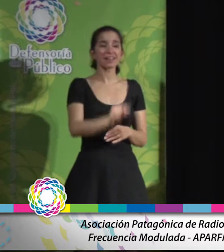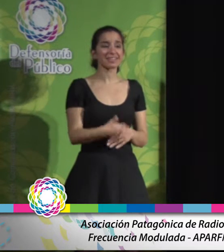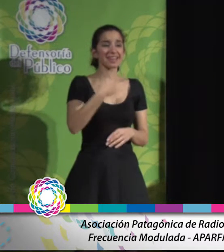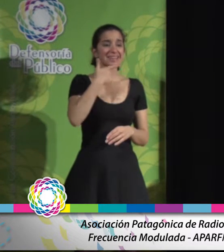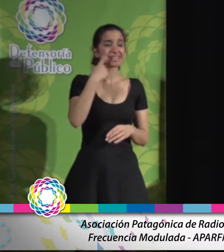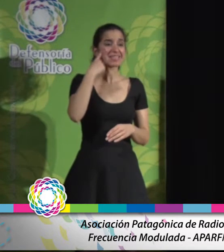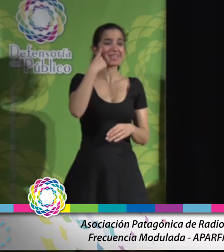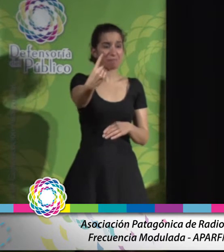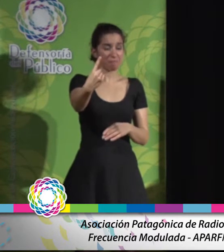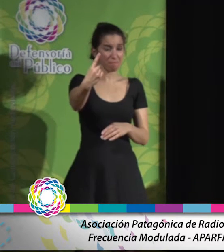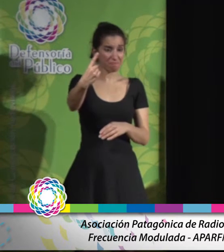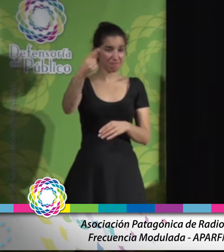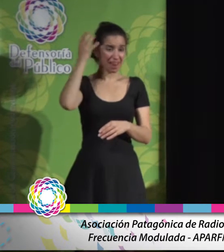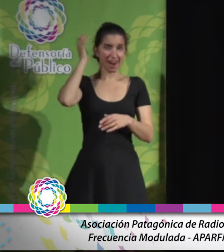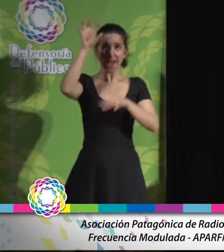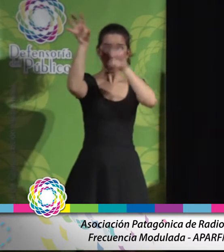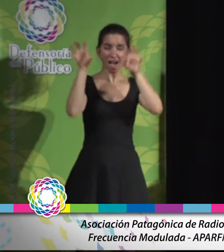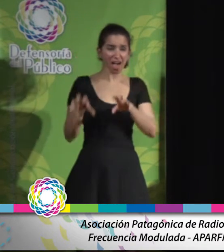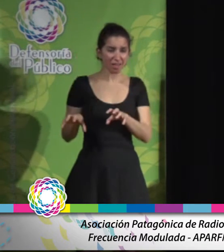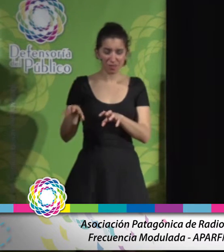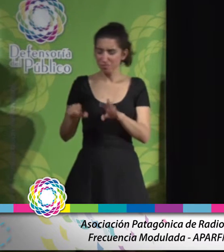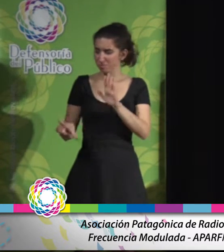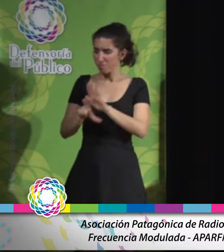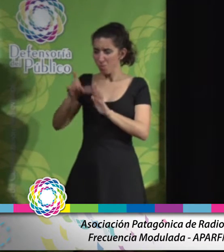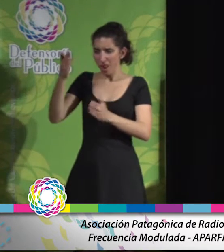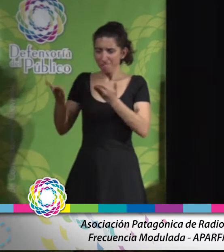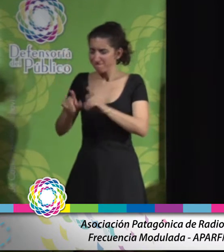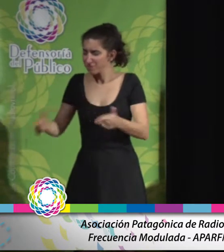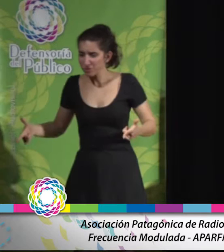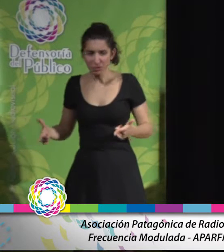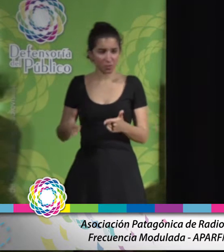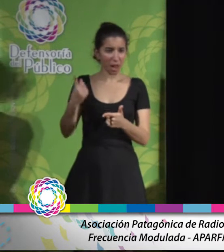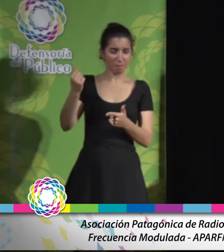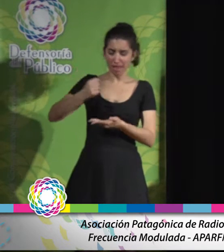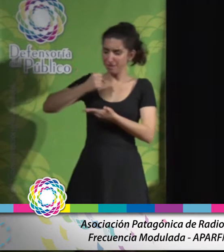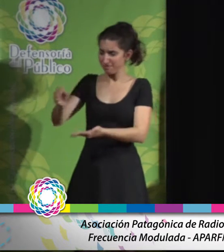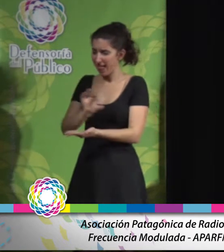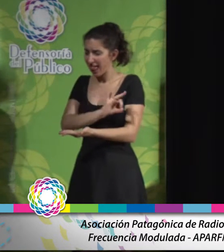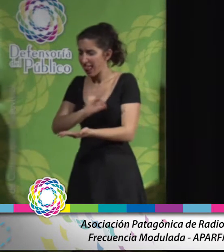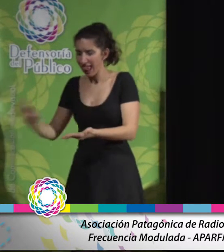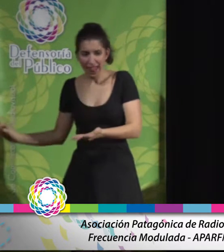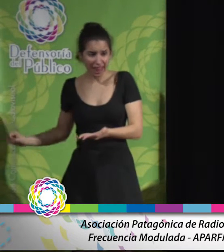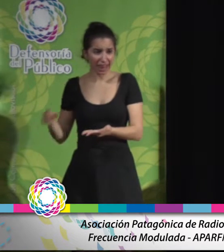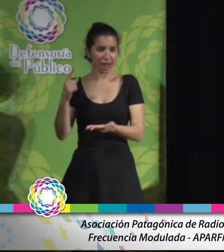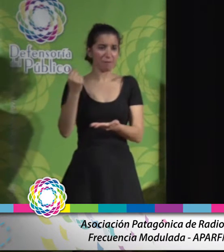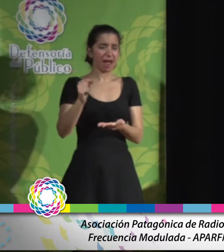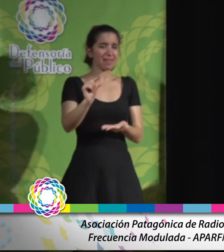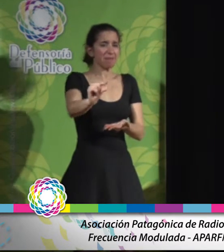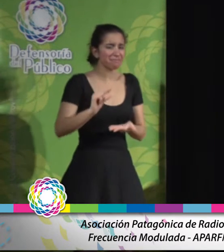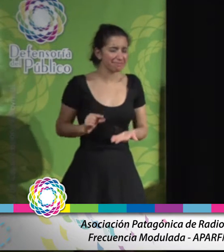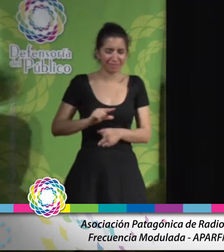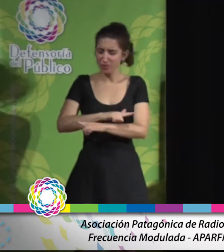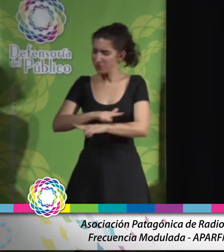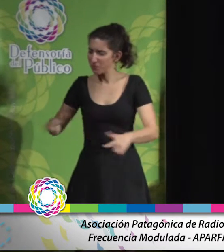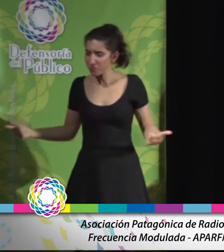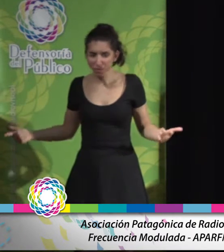cuentan con la seguridad jurídica de los medios, que no reciben subsidios ni son sujetos de créditos, que sienten